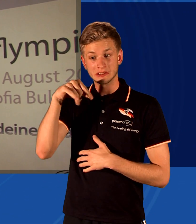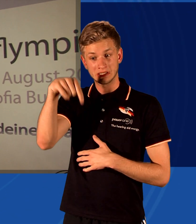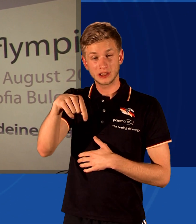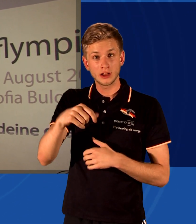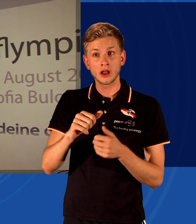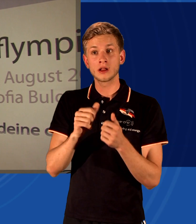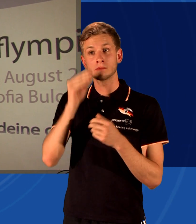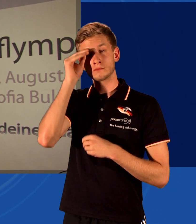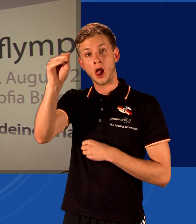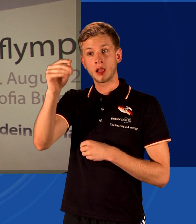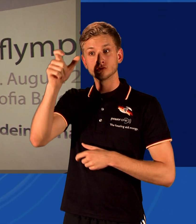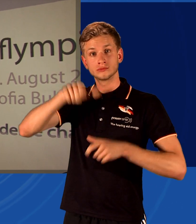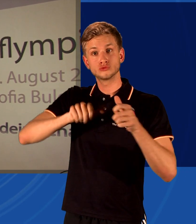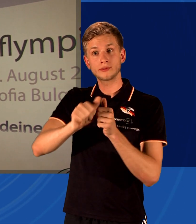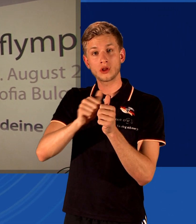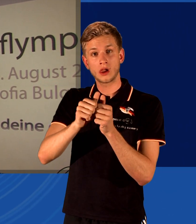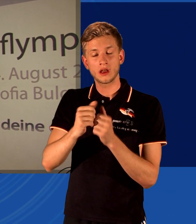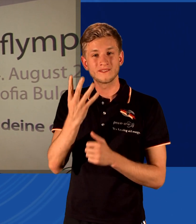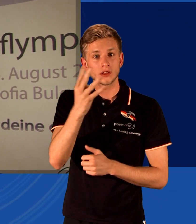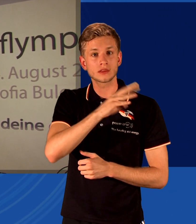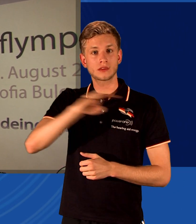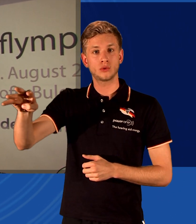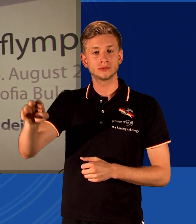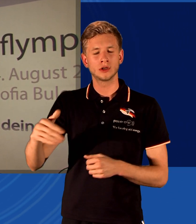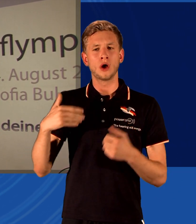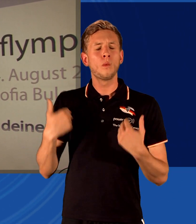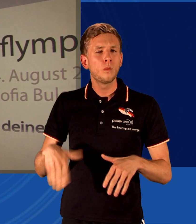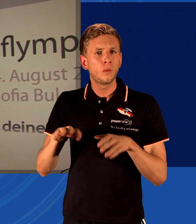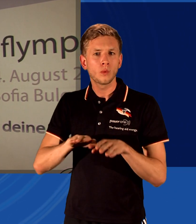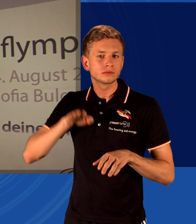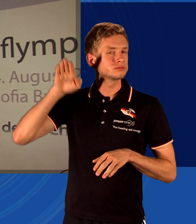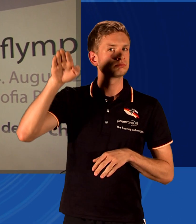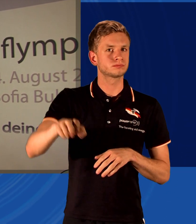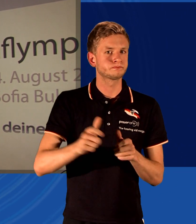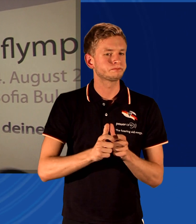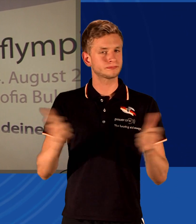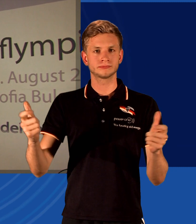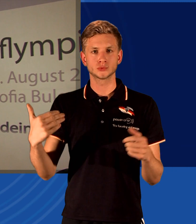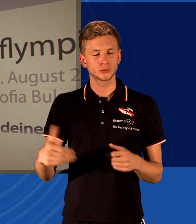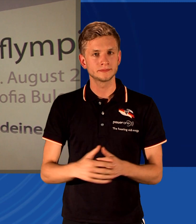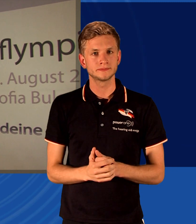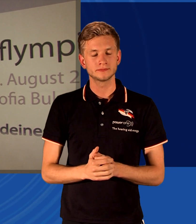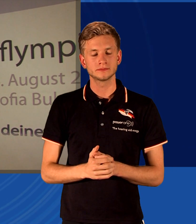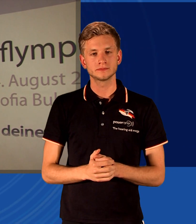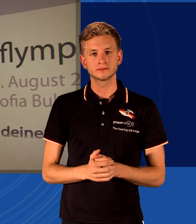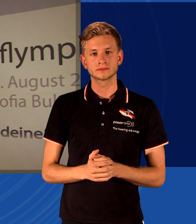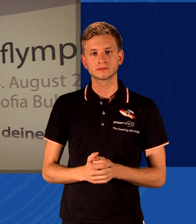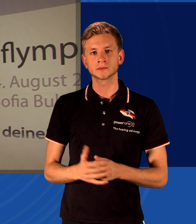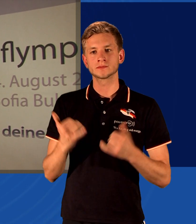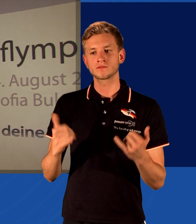4000 Sportlern schon mal. Das ist ein großer Sprung nach vorne. So sehe ich das. Welche Wünsche würden Sie jetzt an Ihre